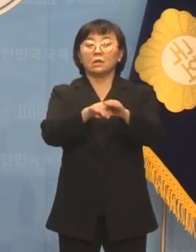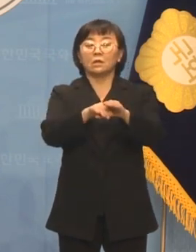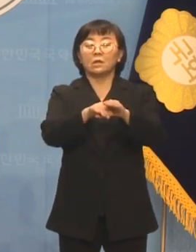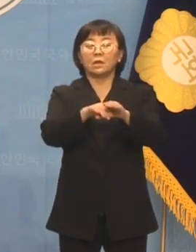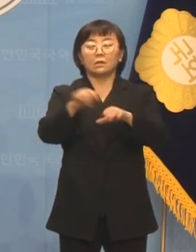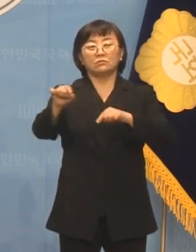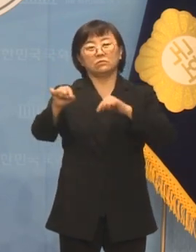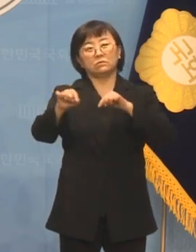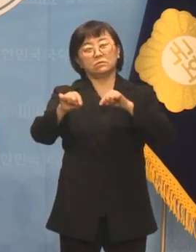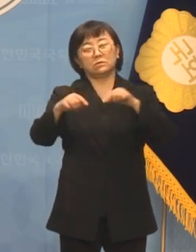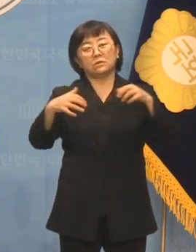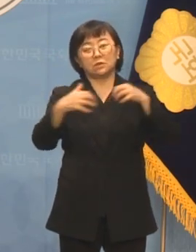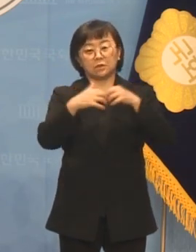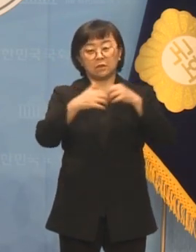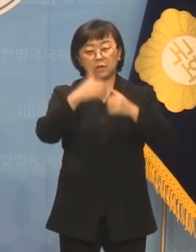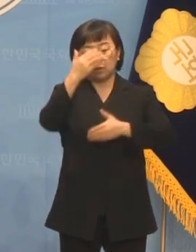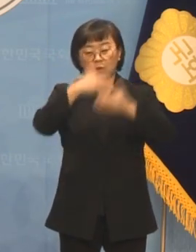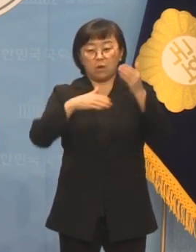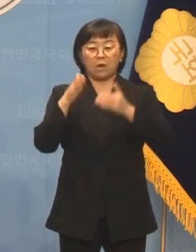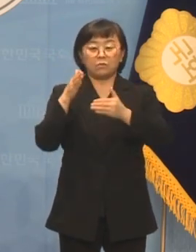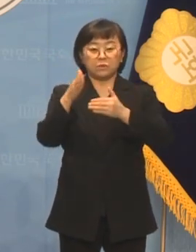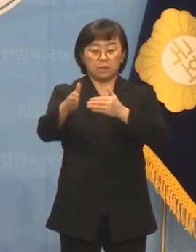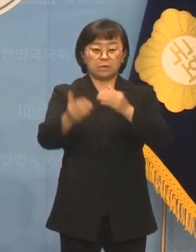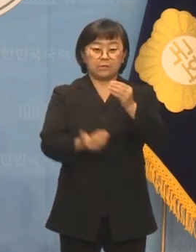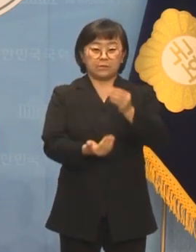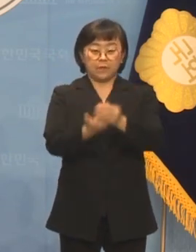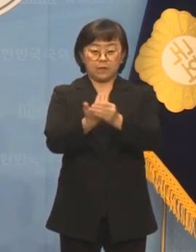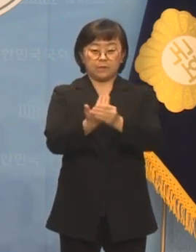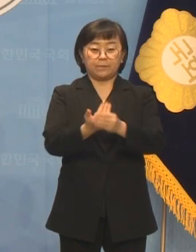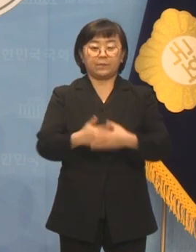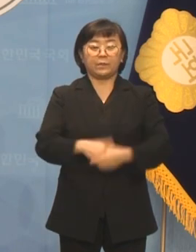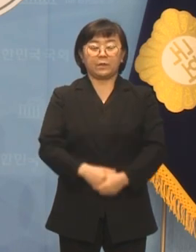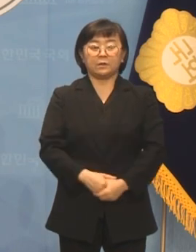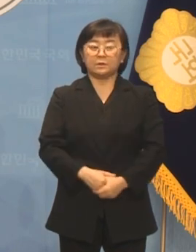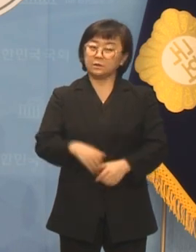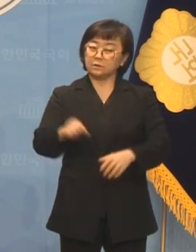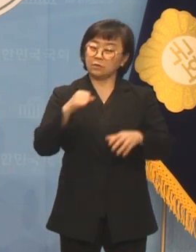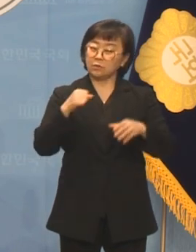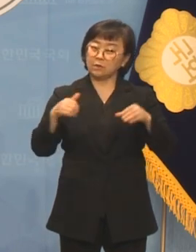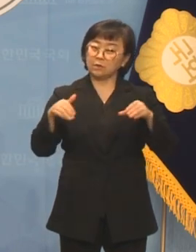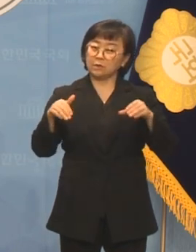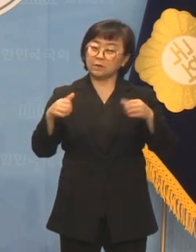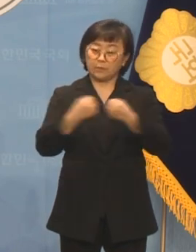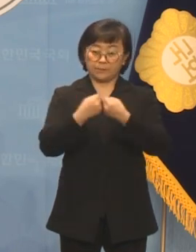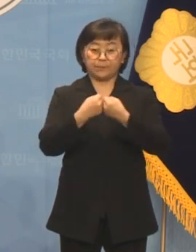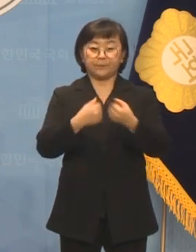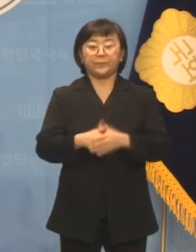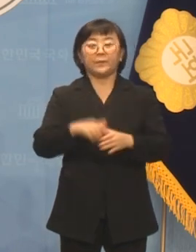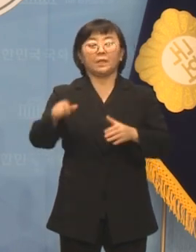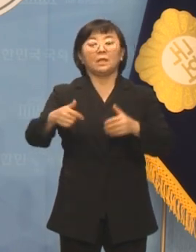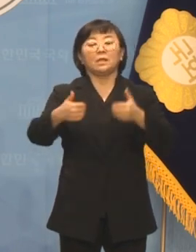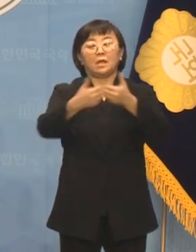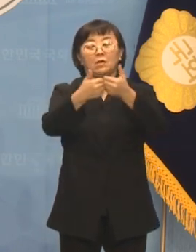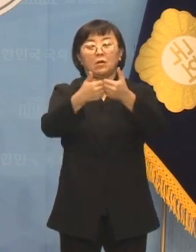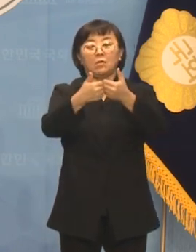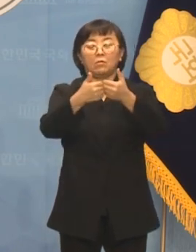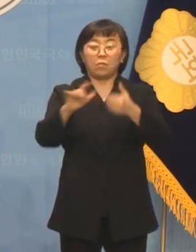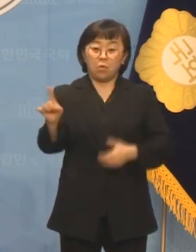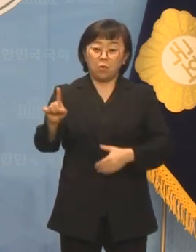전쟁이 영화 분야에서 일어나고 있다는 것이었습니다. 그 대결 구도는